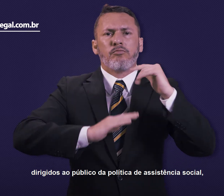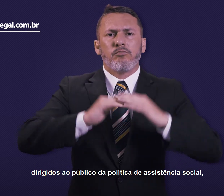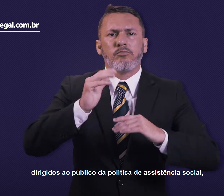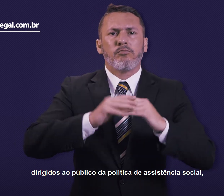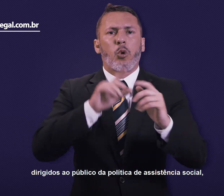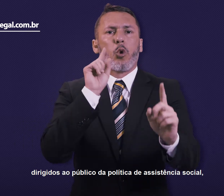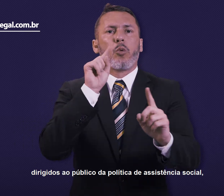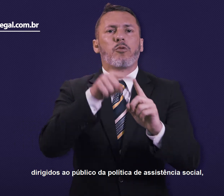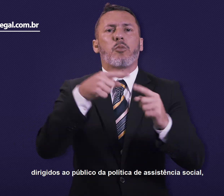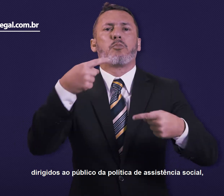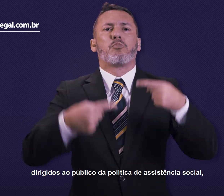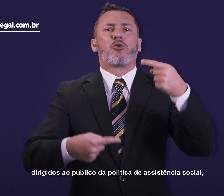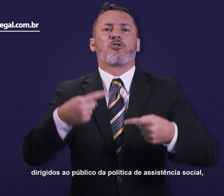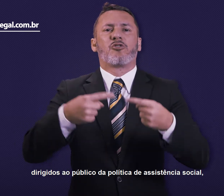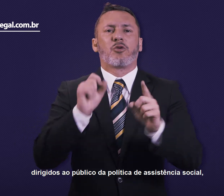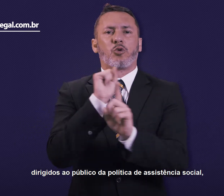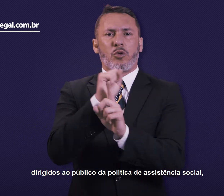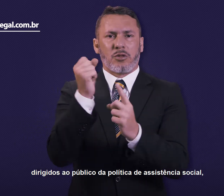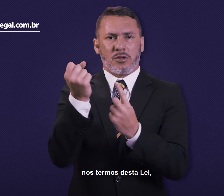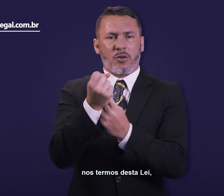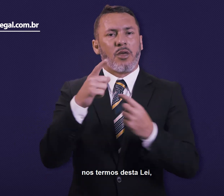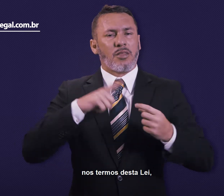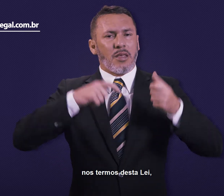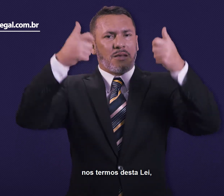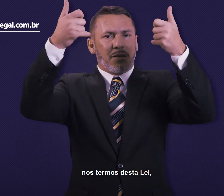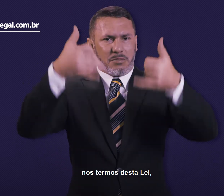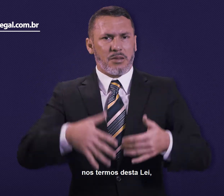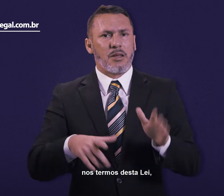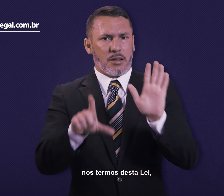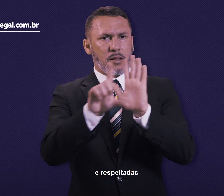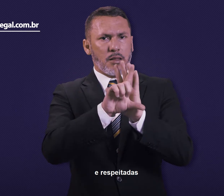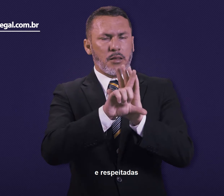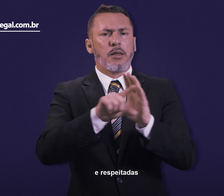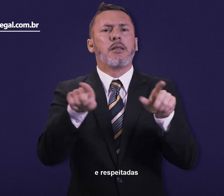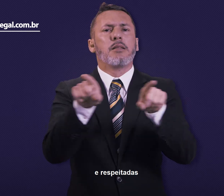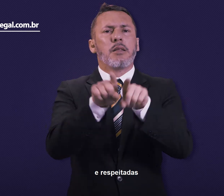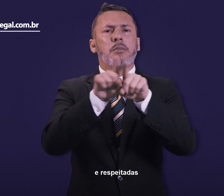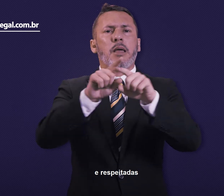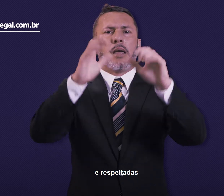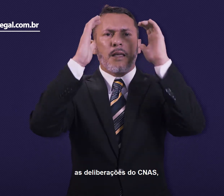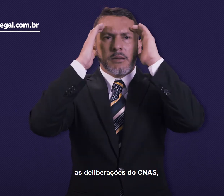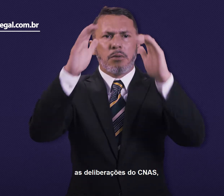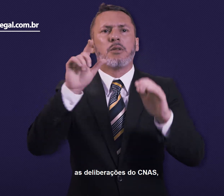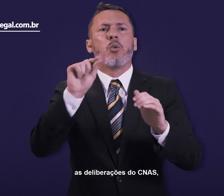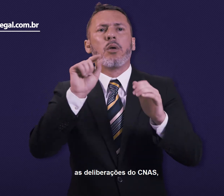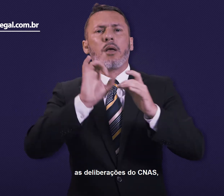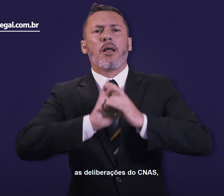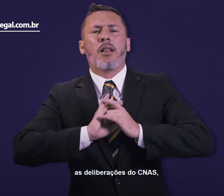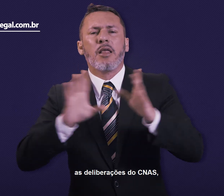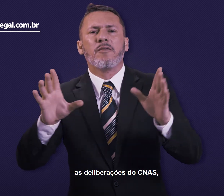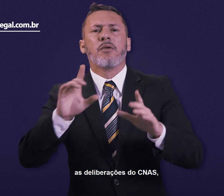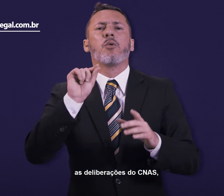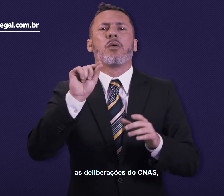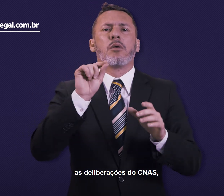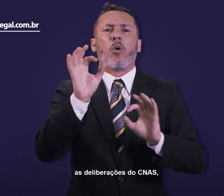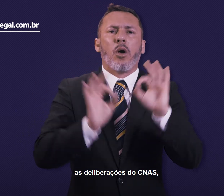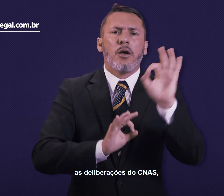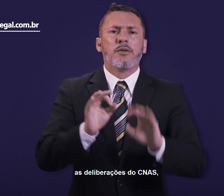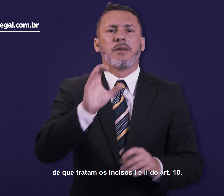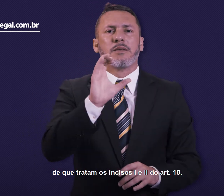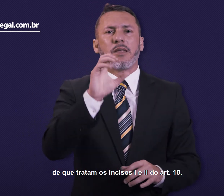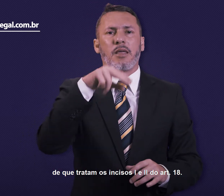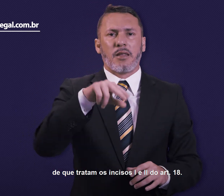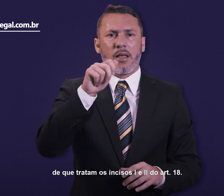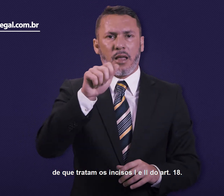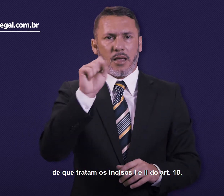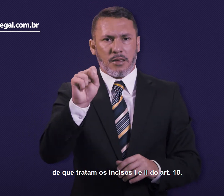público da política de assistência social nos termos desta lei e respeitadas as deliberações do CNAS